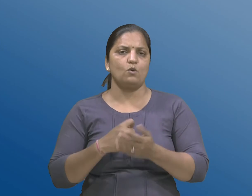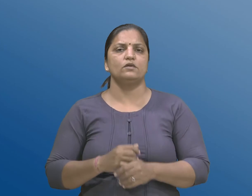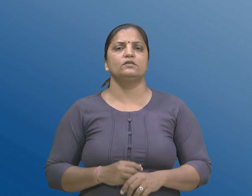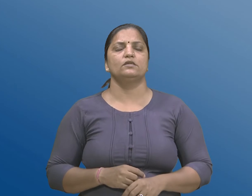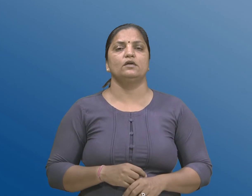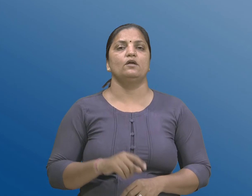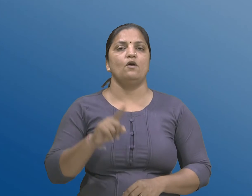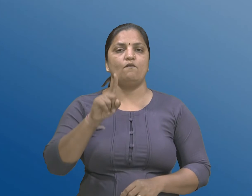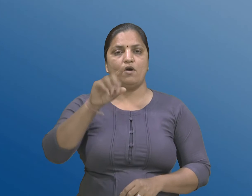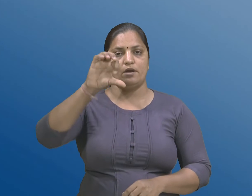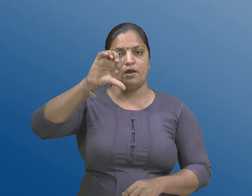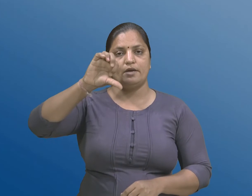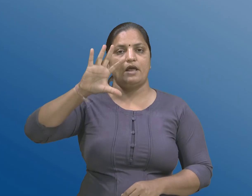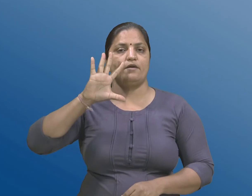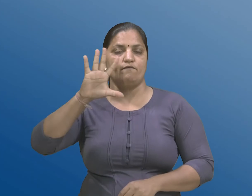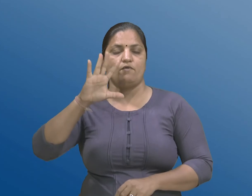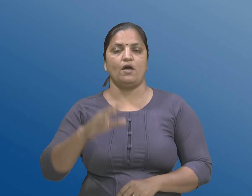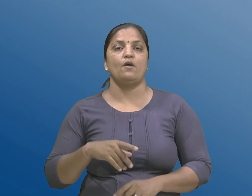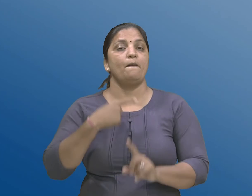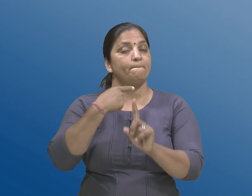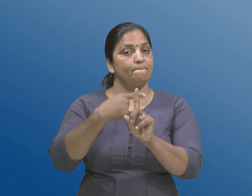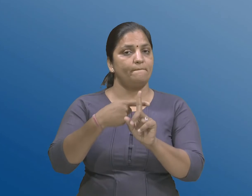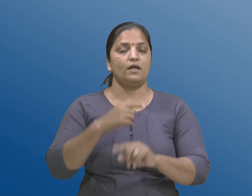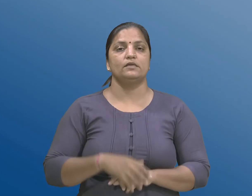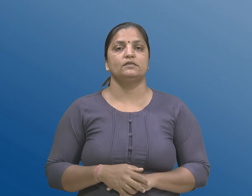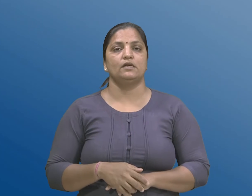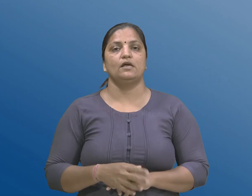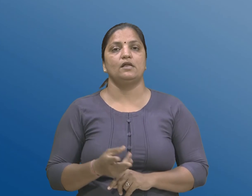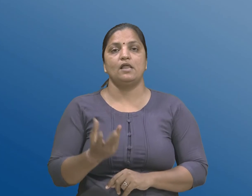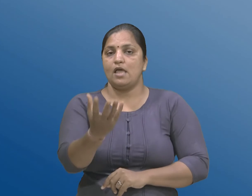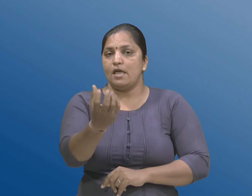1905 आ साथे परत खेंची लेवामा आवे छे